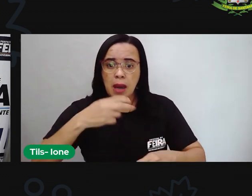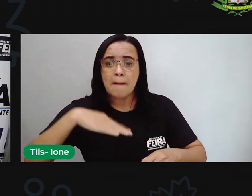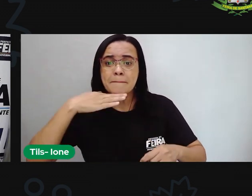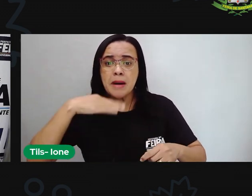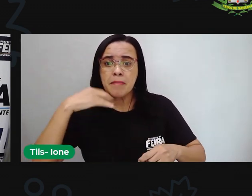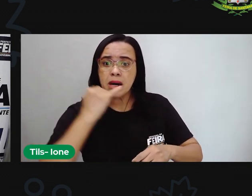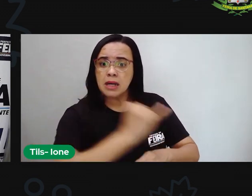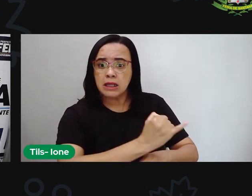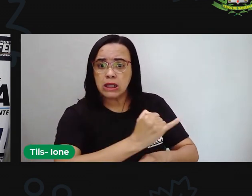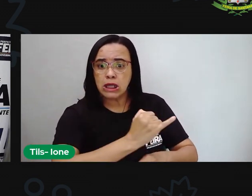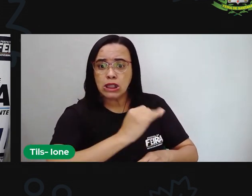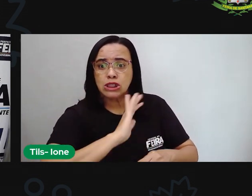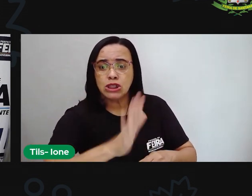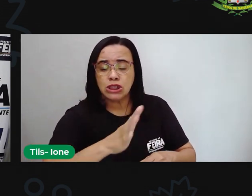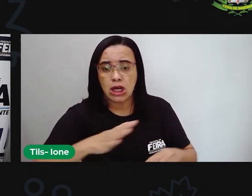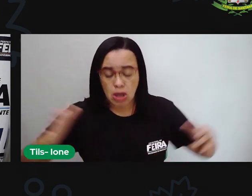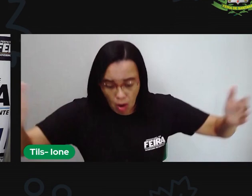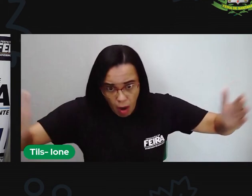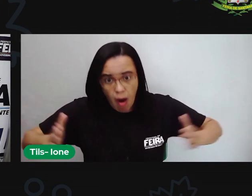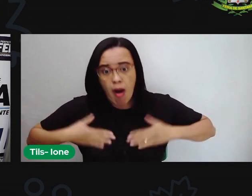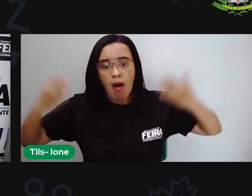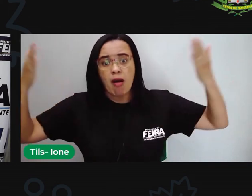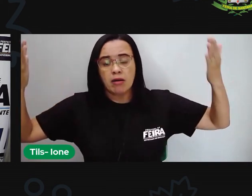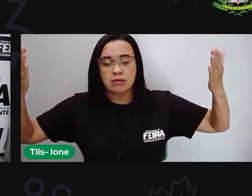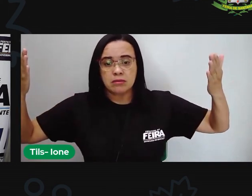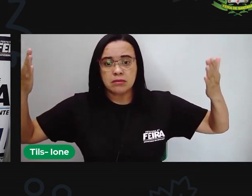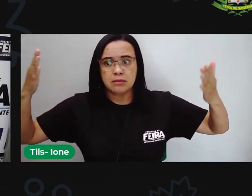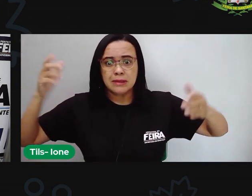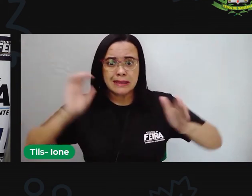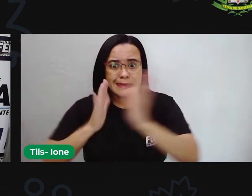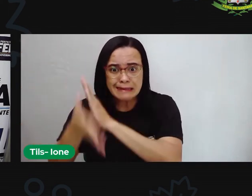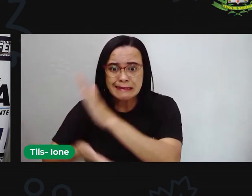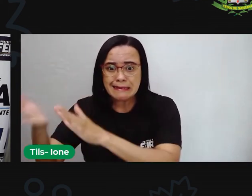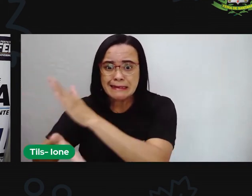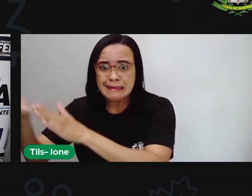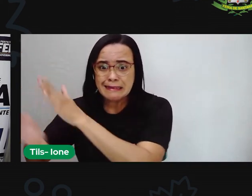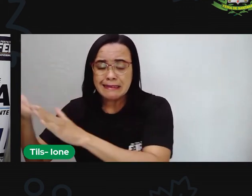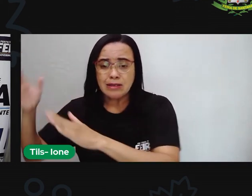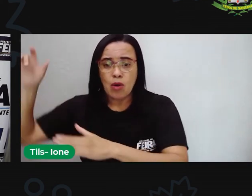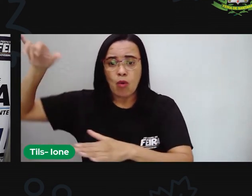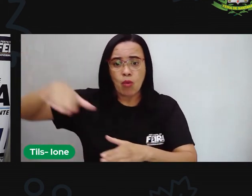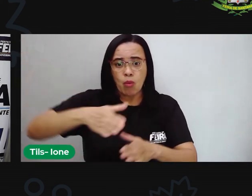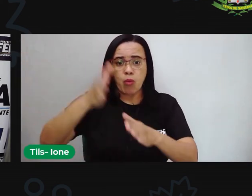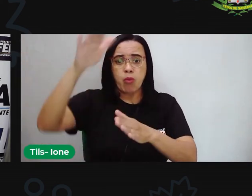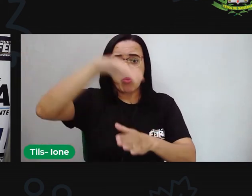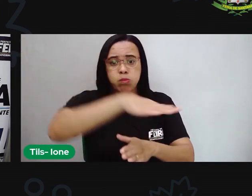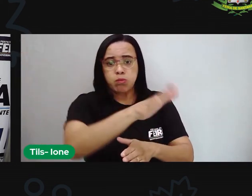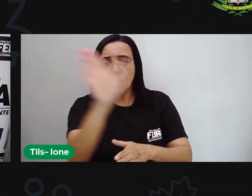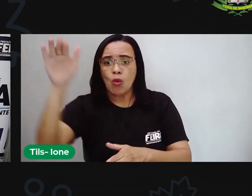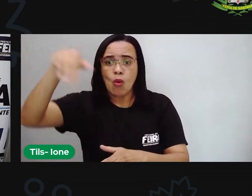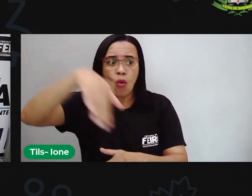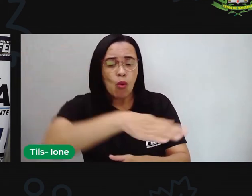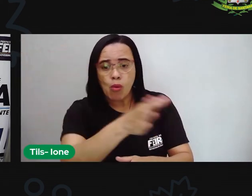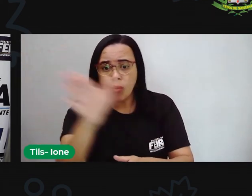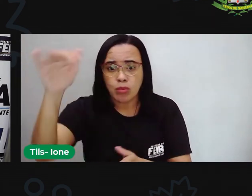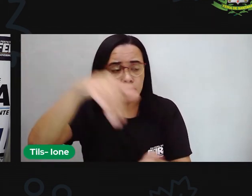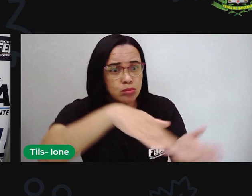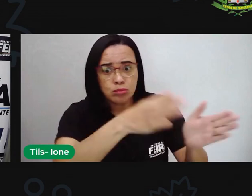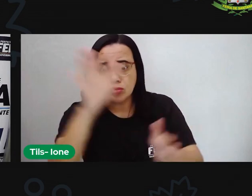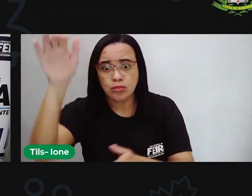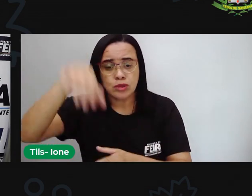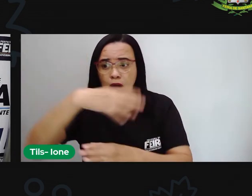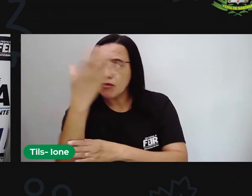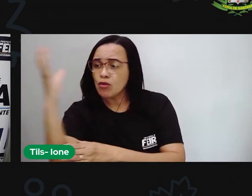O susto foi tão grande que ela só pensou em fugir. Voou pela floresta, atravessou trilhas,